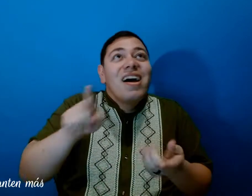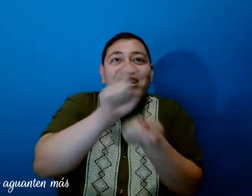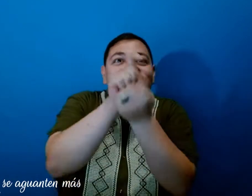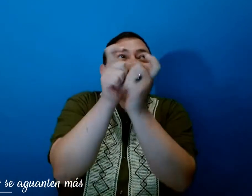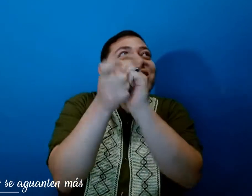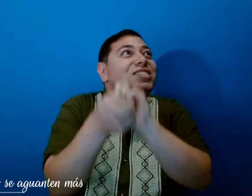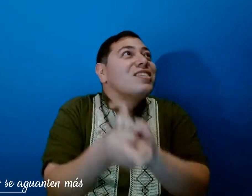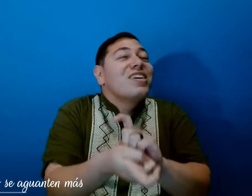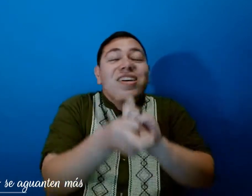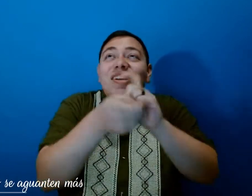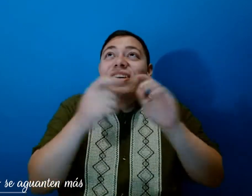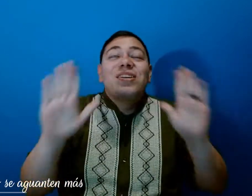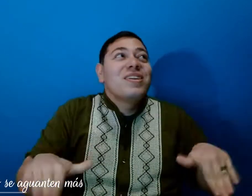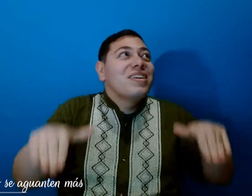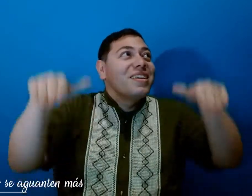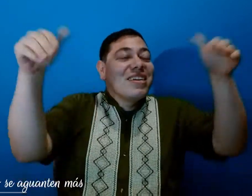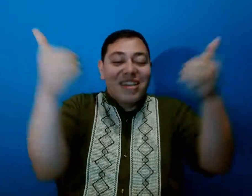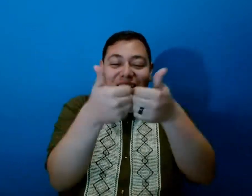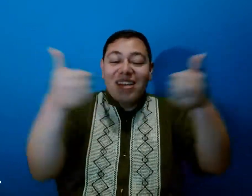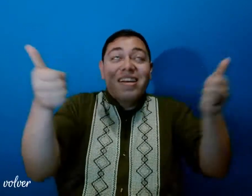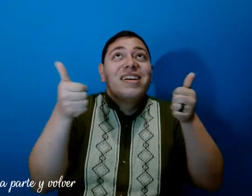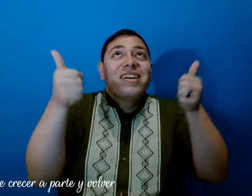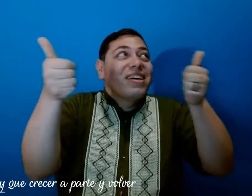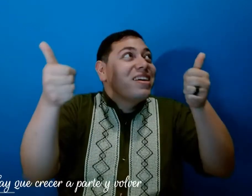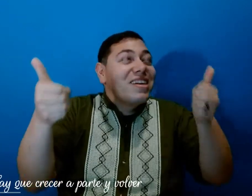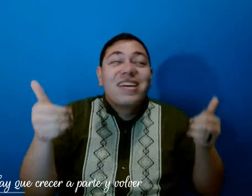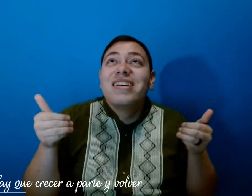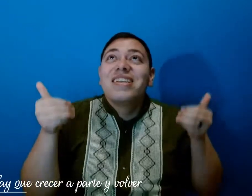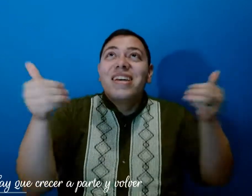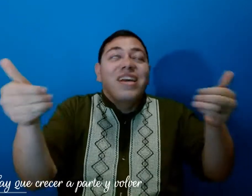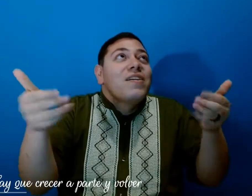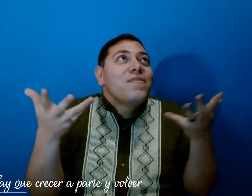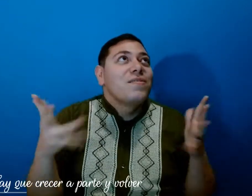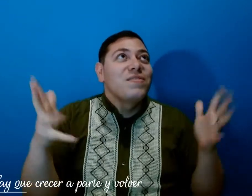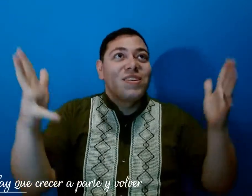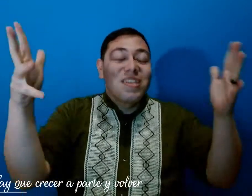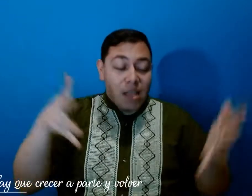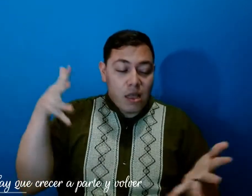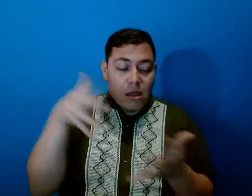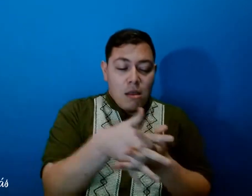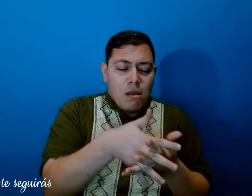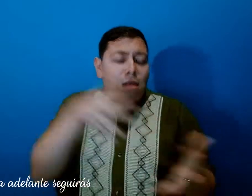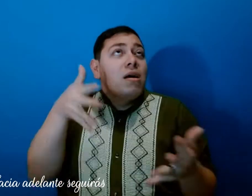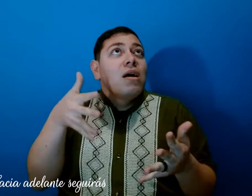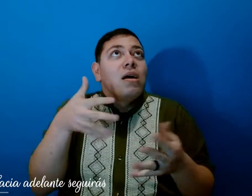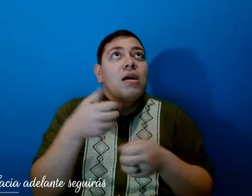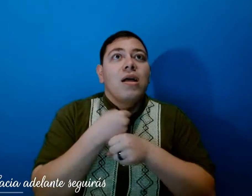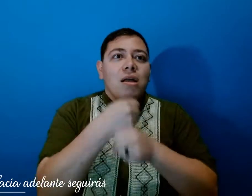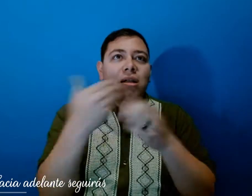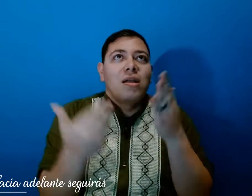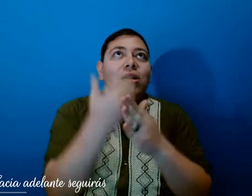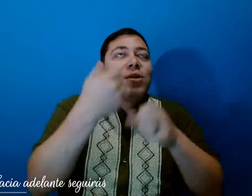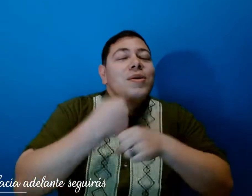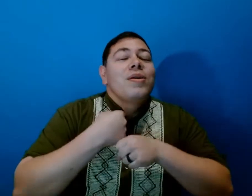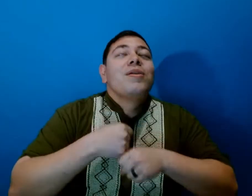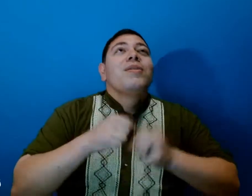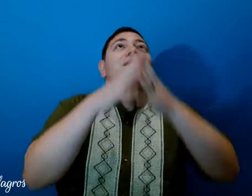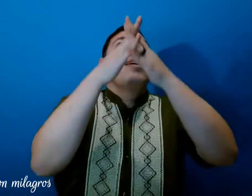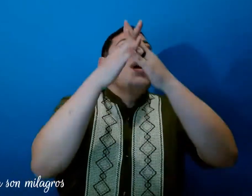no se aguanten más Hay que crecer aparte y volver, hacia adelante seguirás Ya son